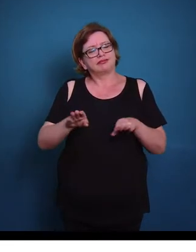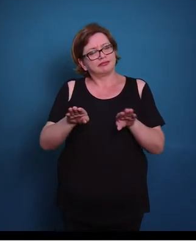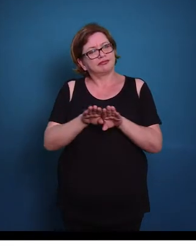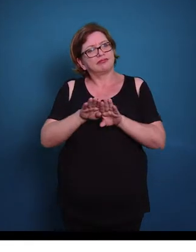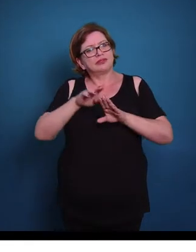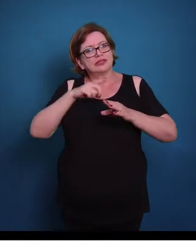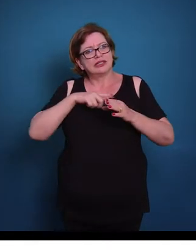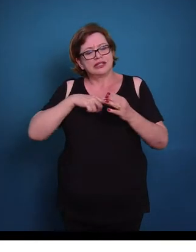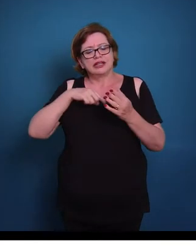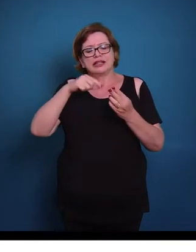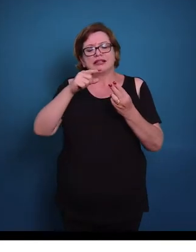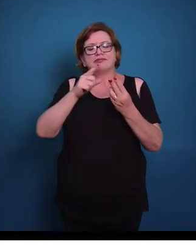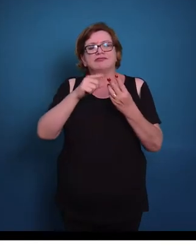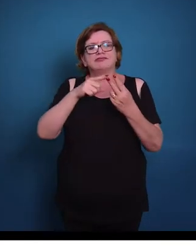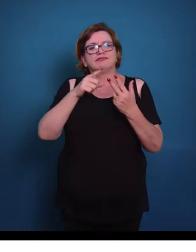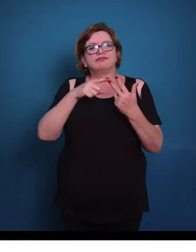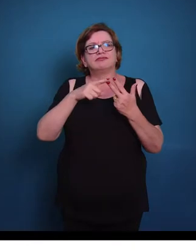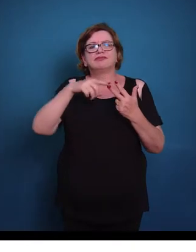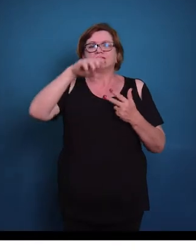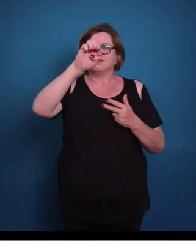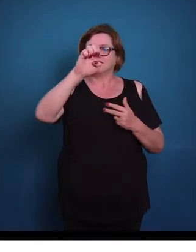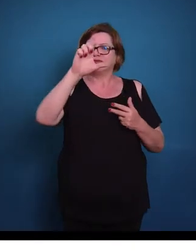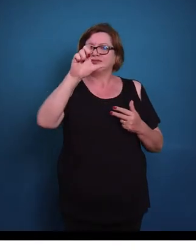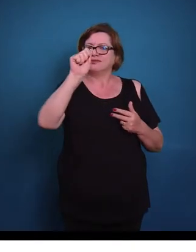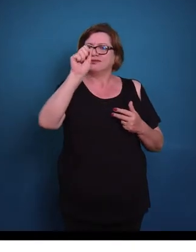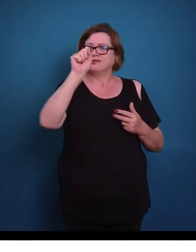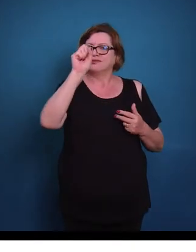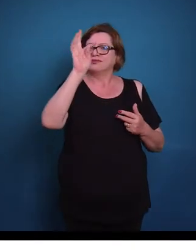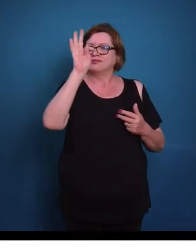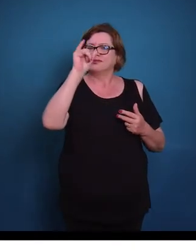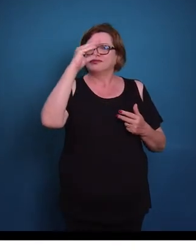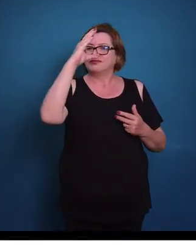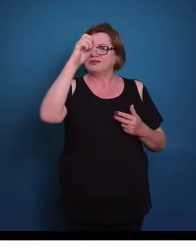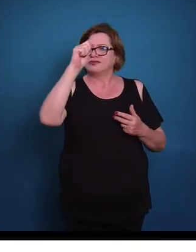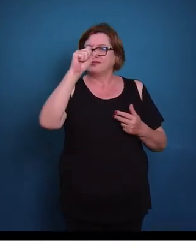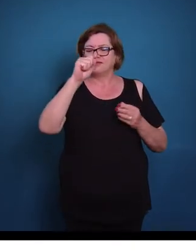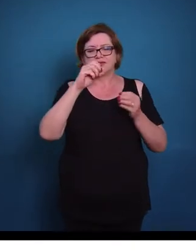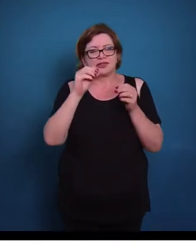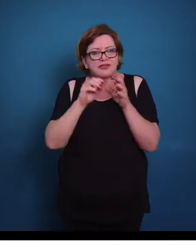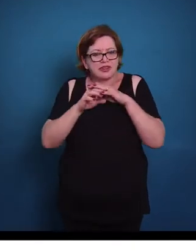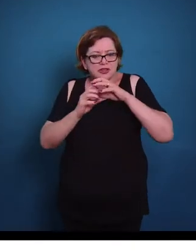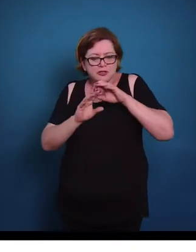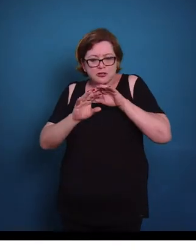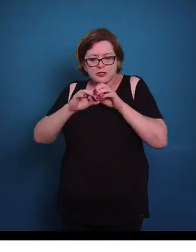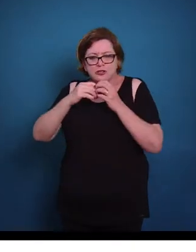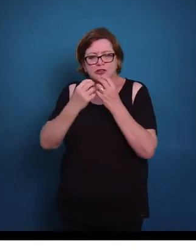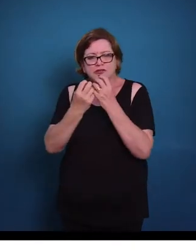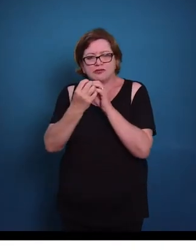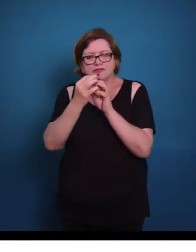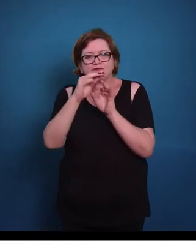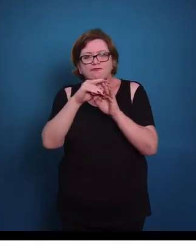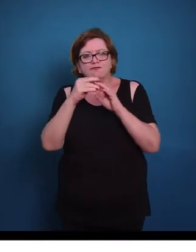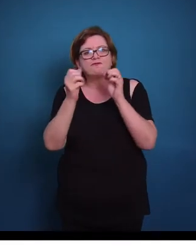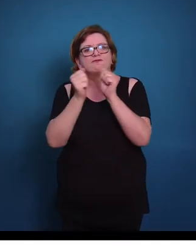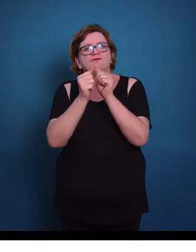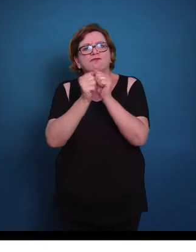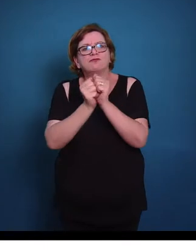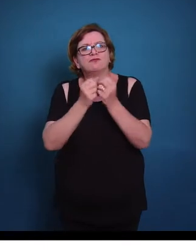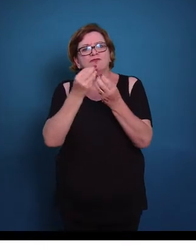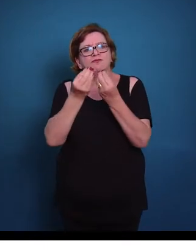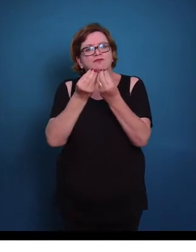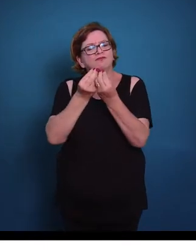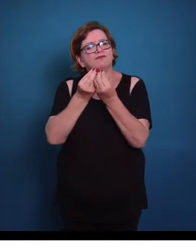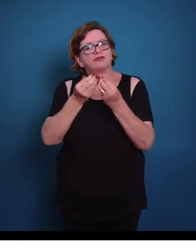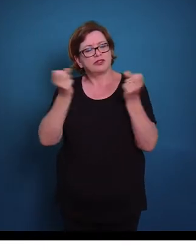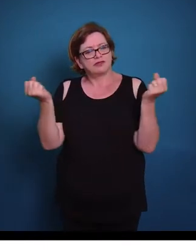temos também as fibras elásticas. Então as fibras elásticas, elas vão formar esse maranhado de fibras, e elas